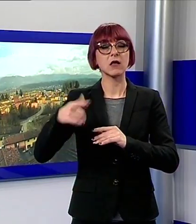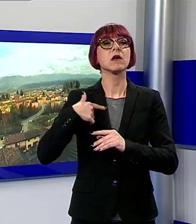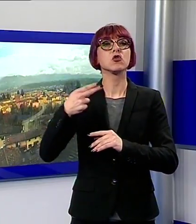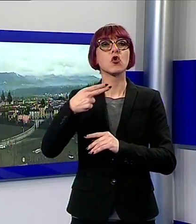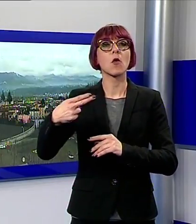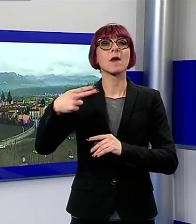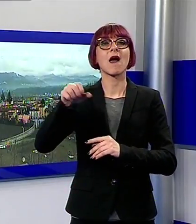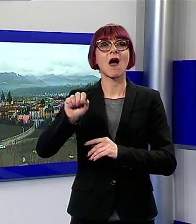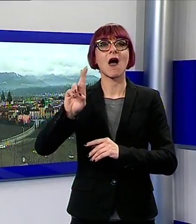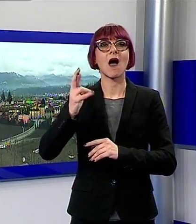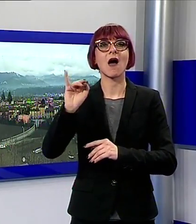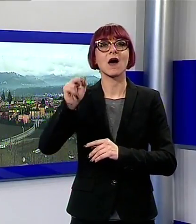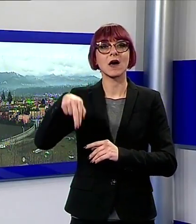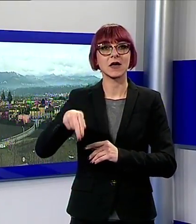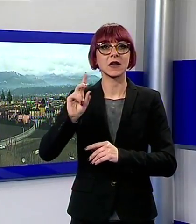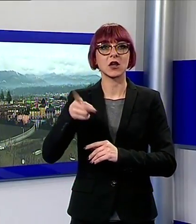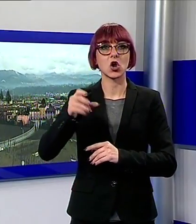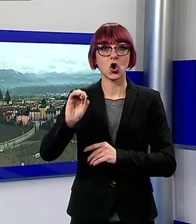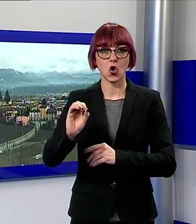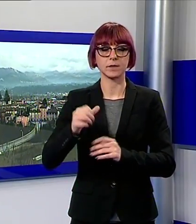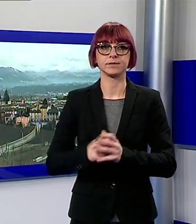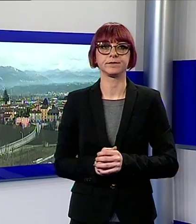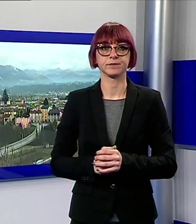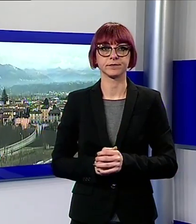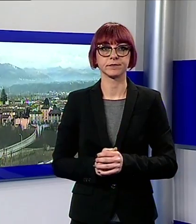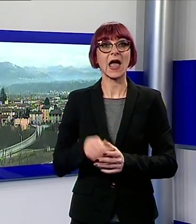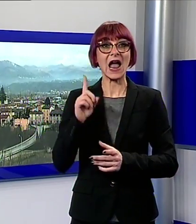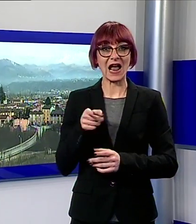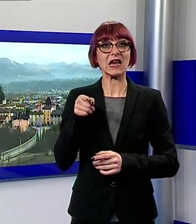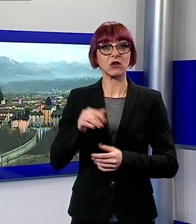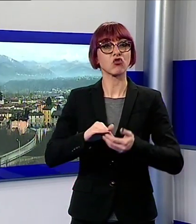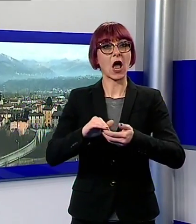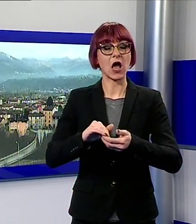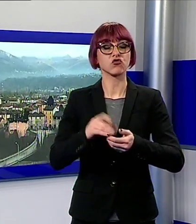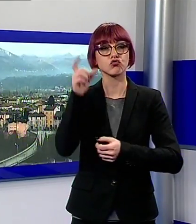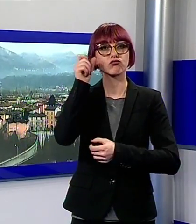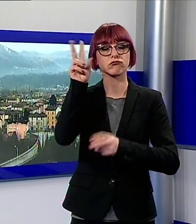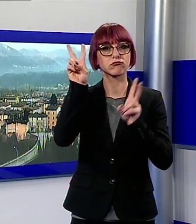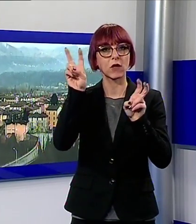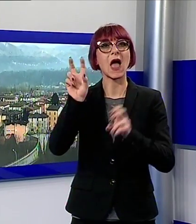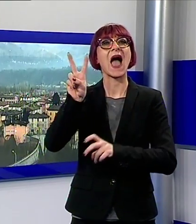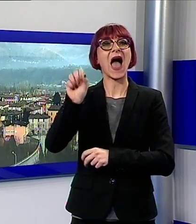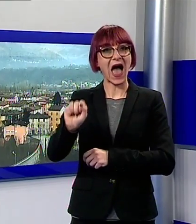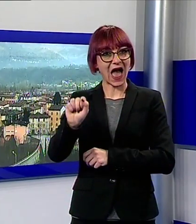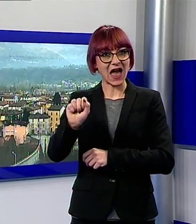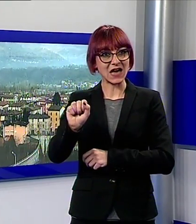A Gallicano da alcuni anni è nata un'associazione culturale che prende proprio il nome di Aringo e che pubblica un giornale